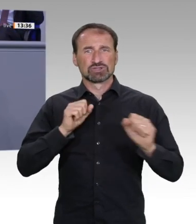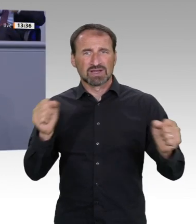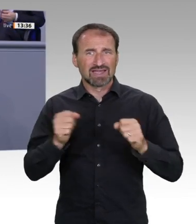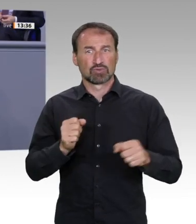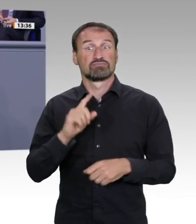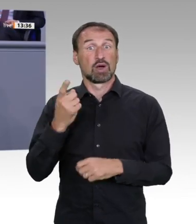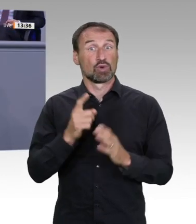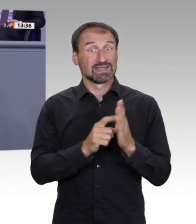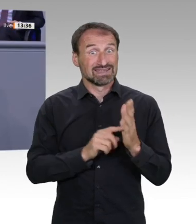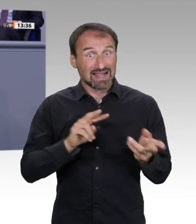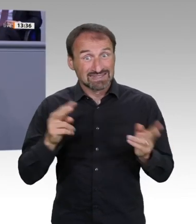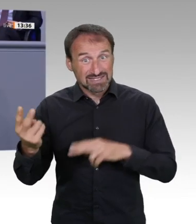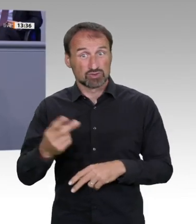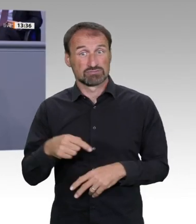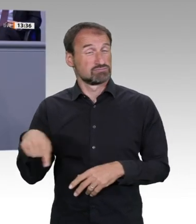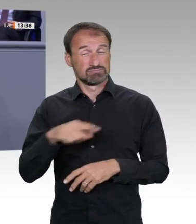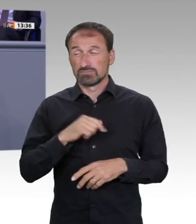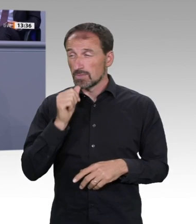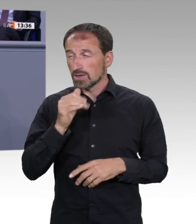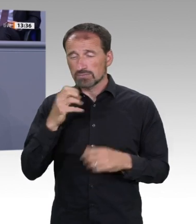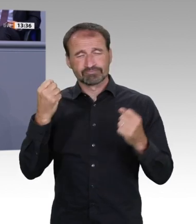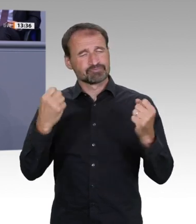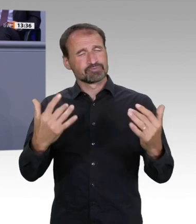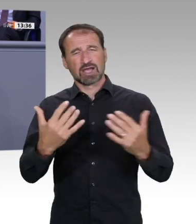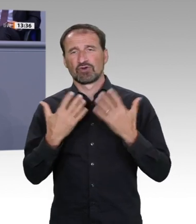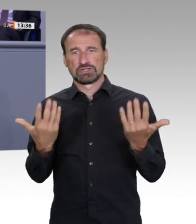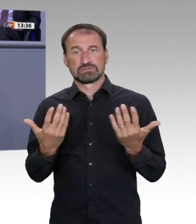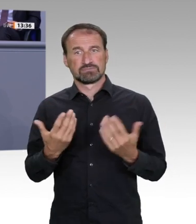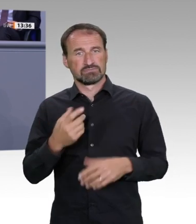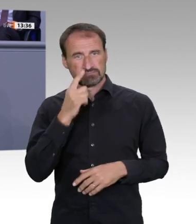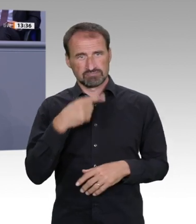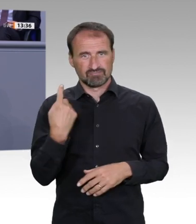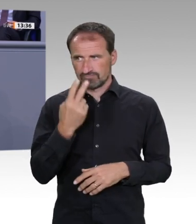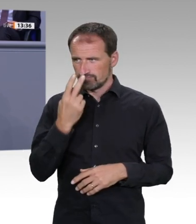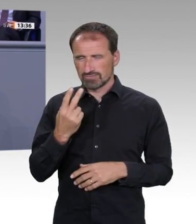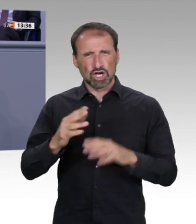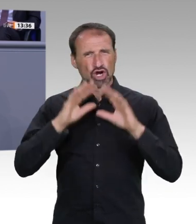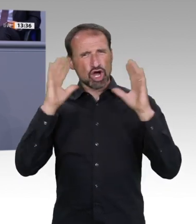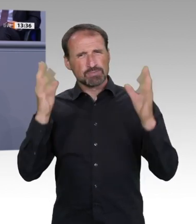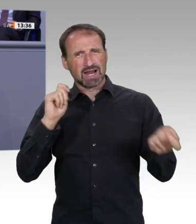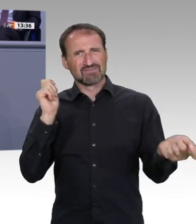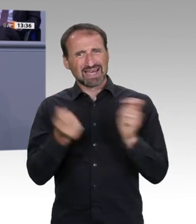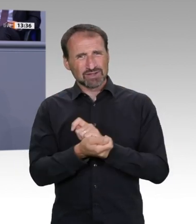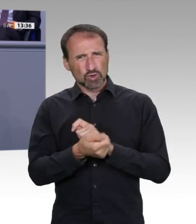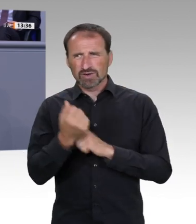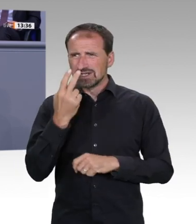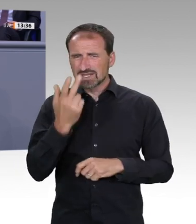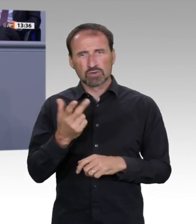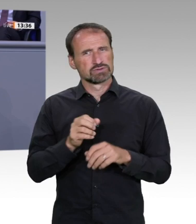die Sie zu verantworten haben. Wenn wir heute nach Görlitz fahren, ist der Himmel blau. Und das ist nachhaltige Politik,